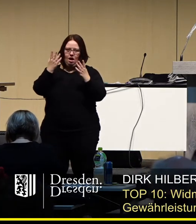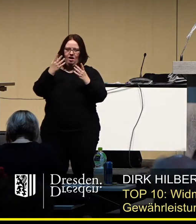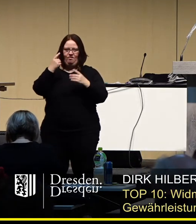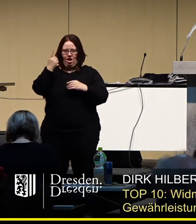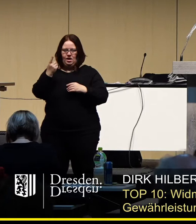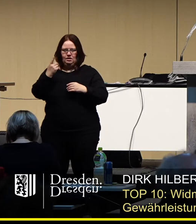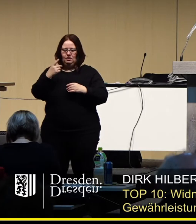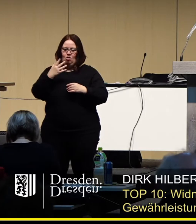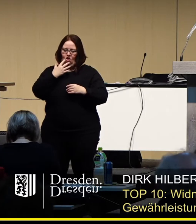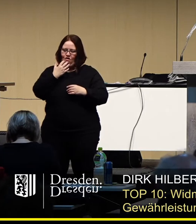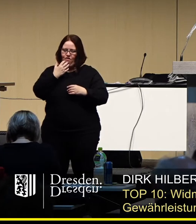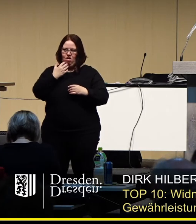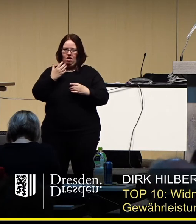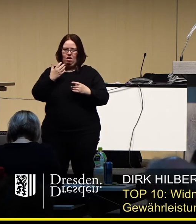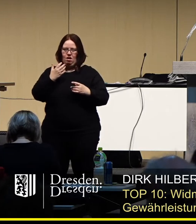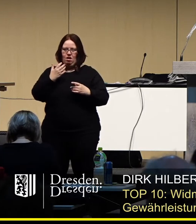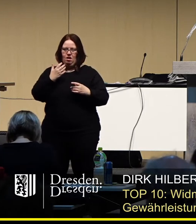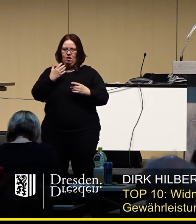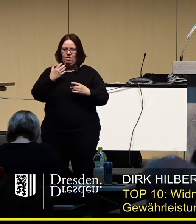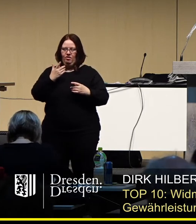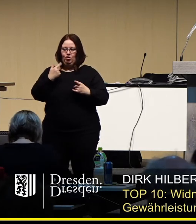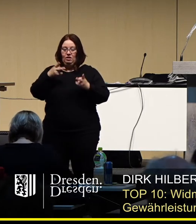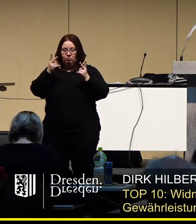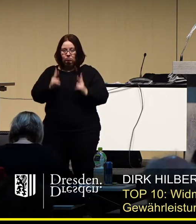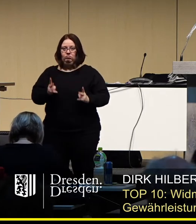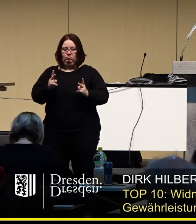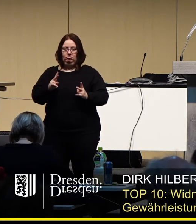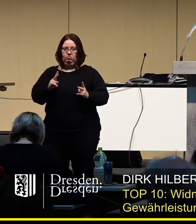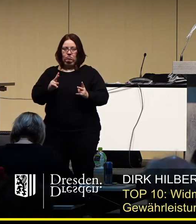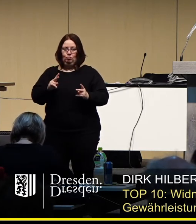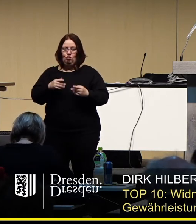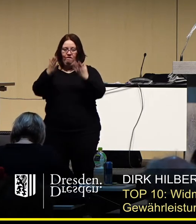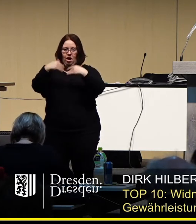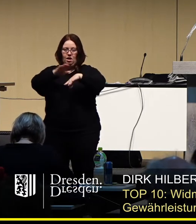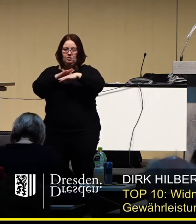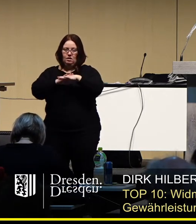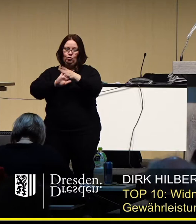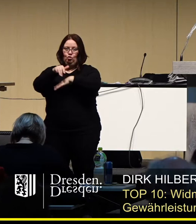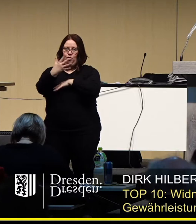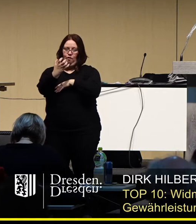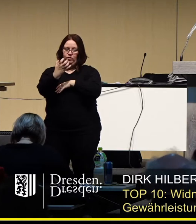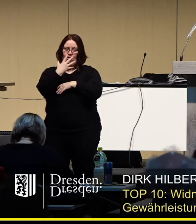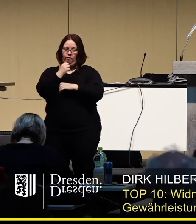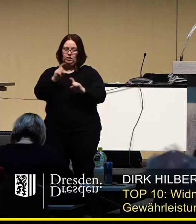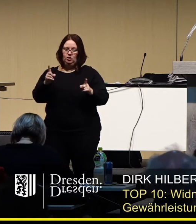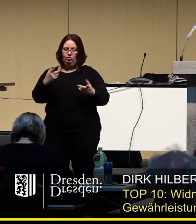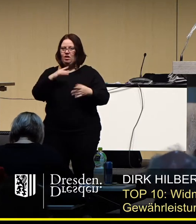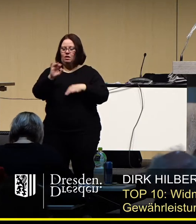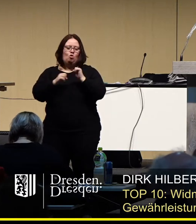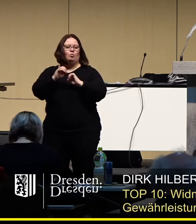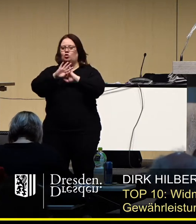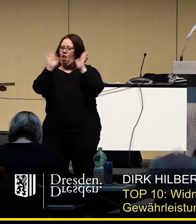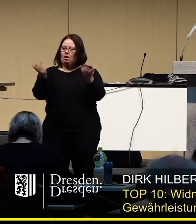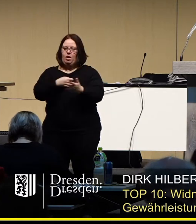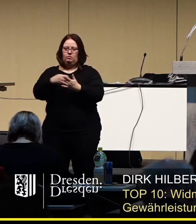sagen, dass wir keine Inzidenz zur Weihnachtszeit größer 50 haben, denn unter diesen